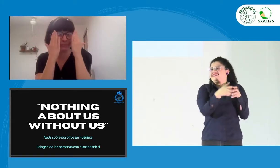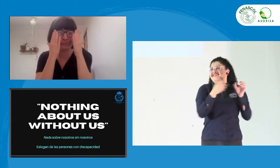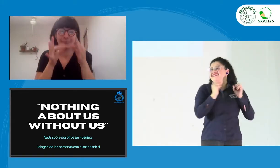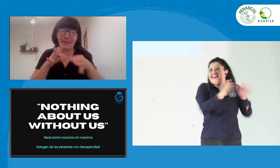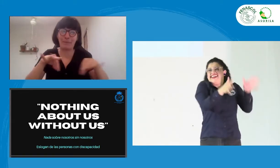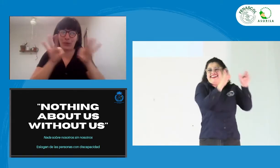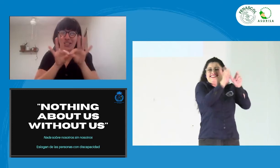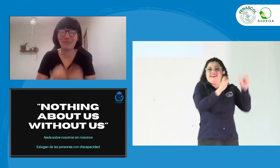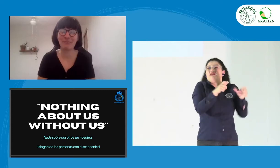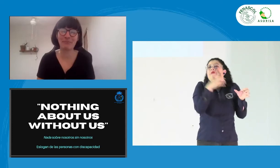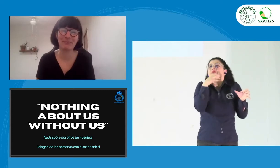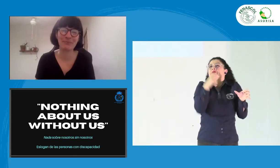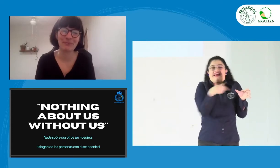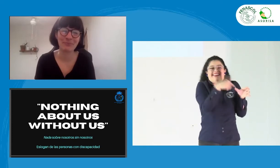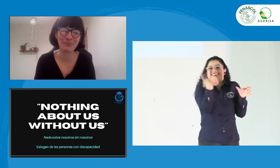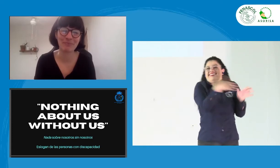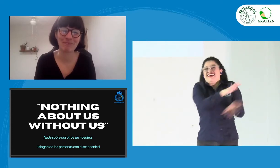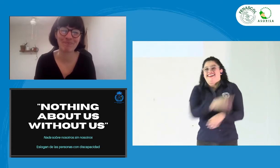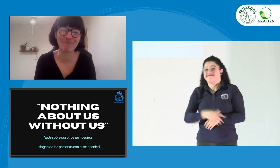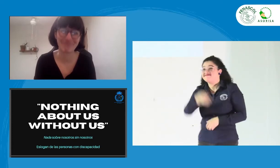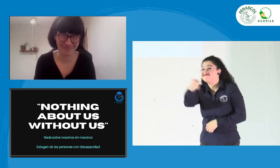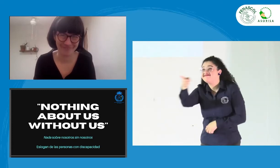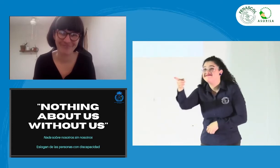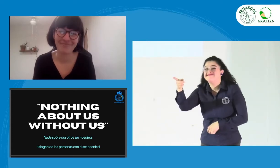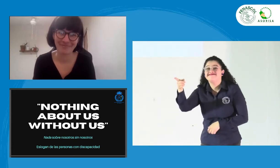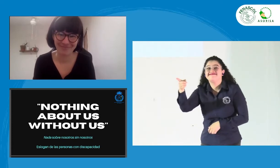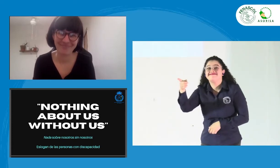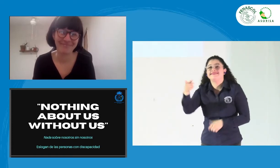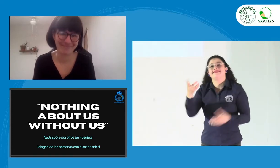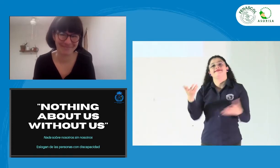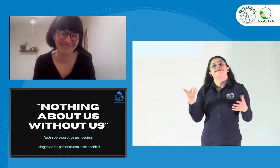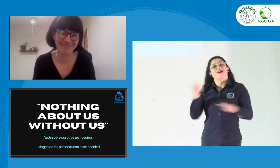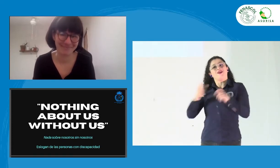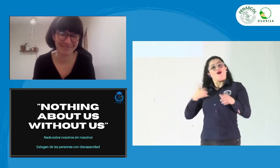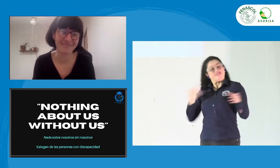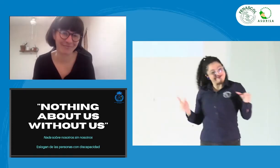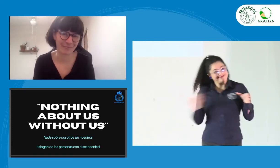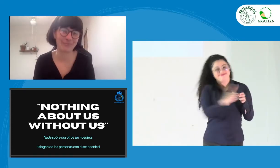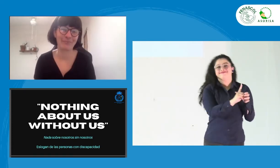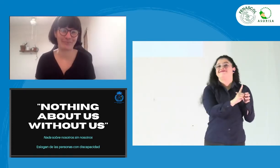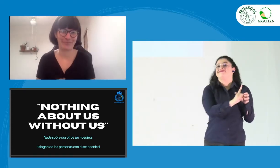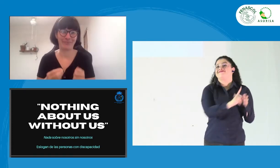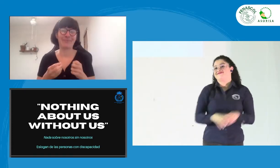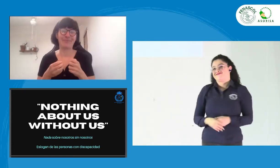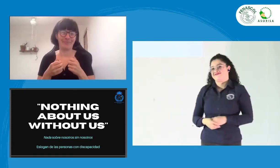¿O ustedes, jóvenes, están allí para dar su punto de vista? Es una reflexión que nos queda a todos nosotros.